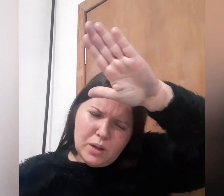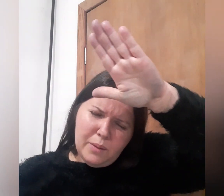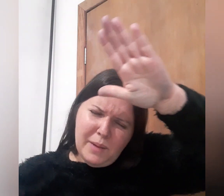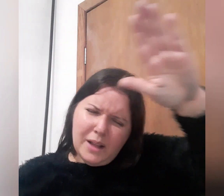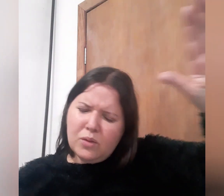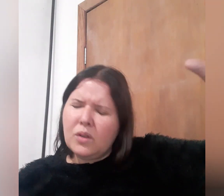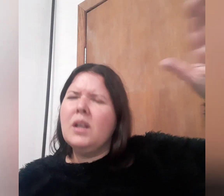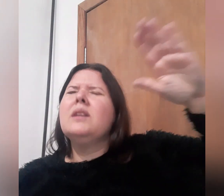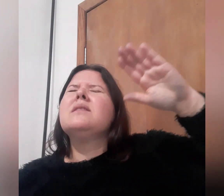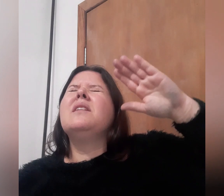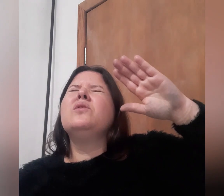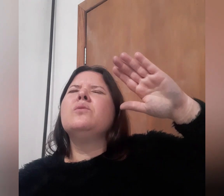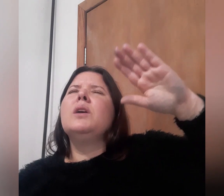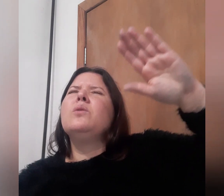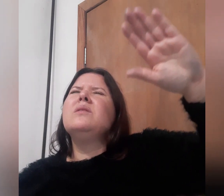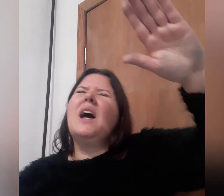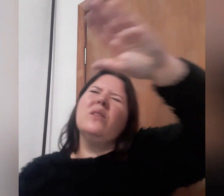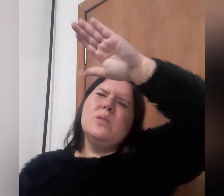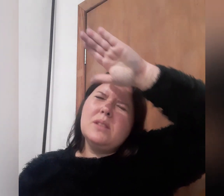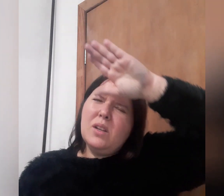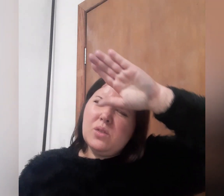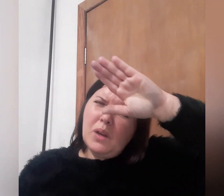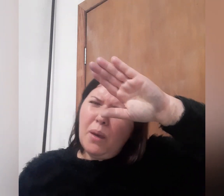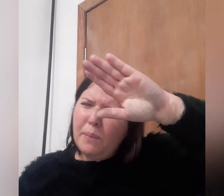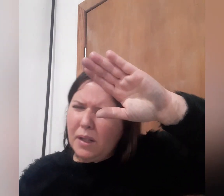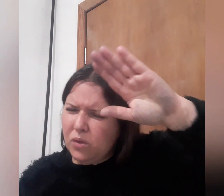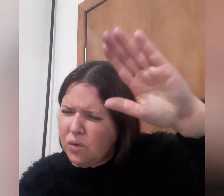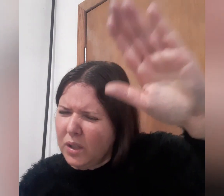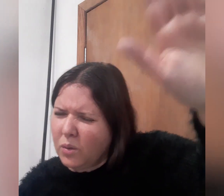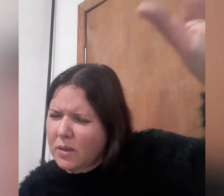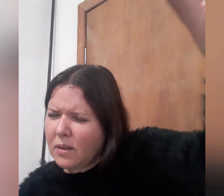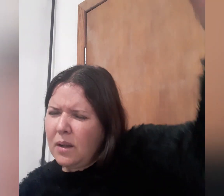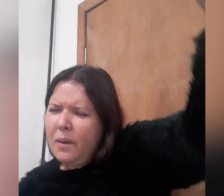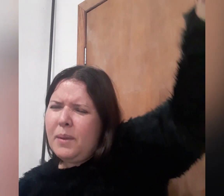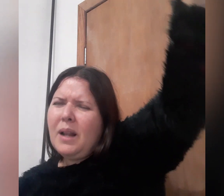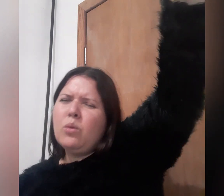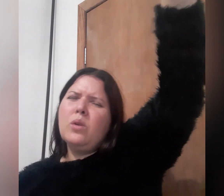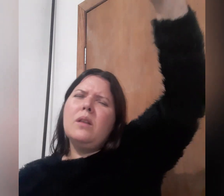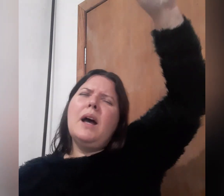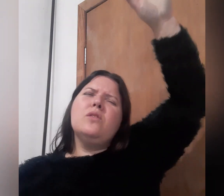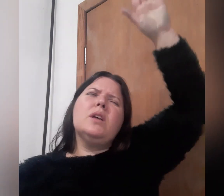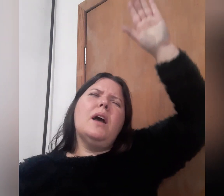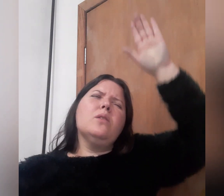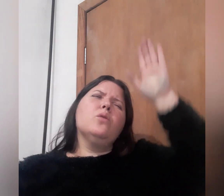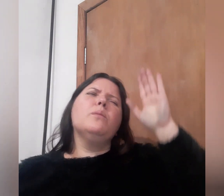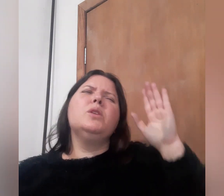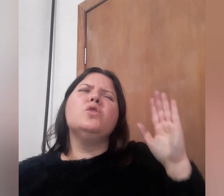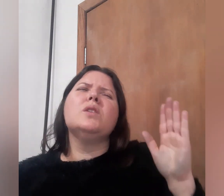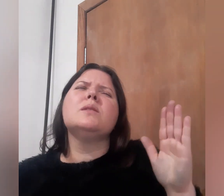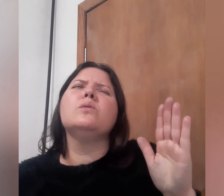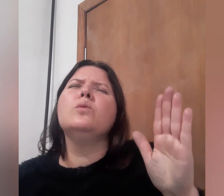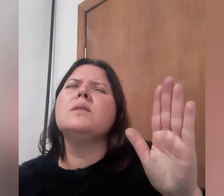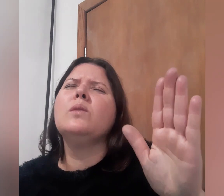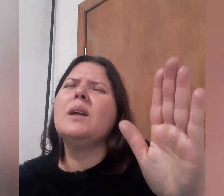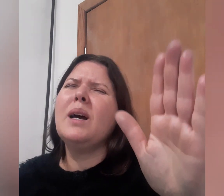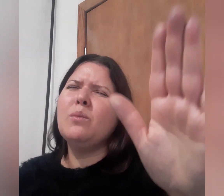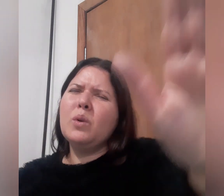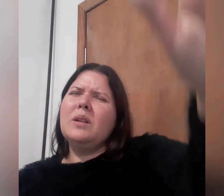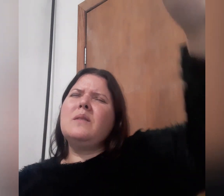queimados, sejam derrotados, sejam repreendidos pela autoridade que há no nome de Jesus. Jesus, declaro bonança